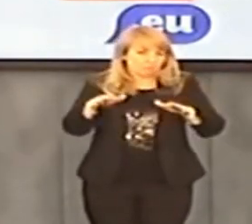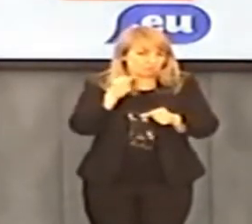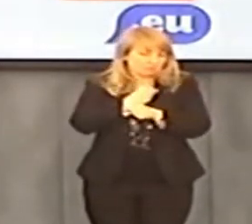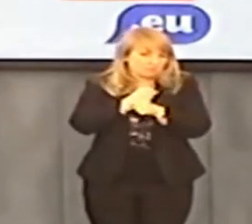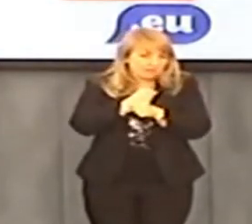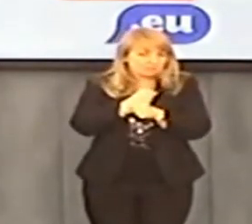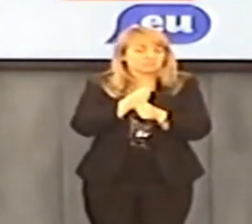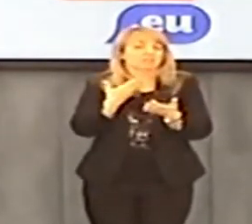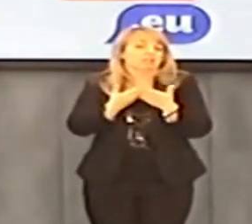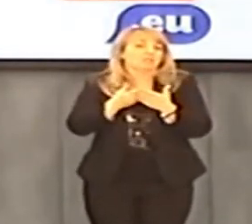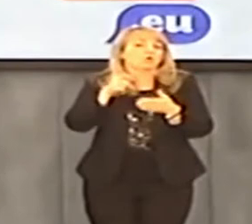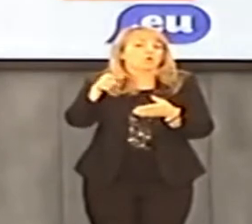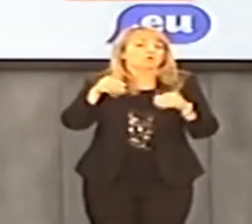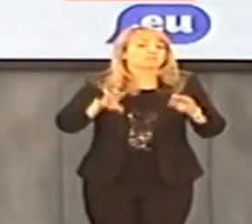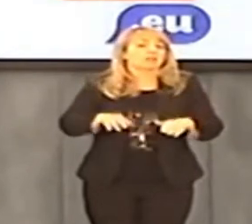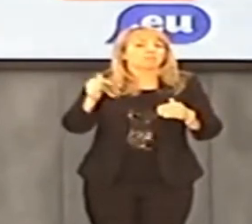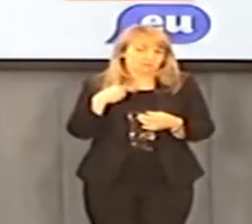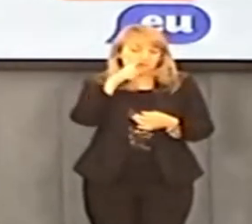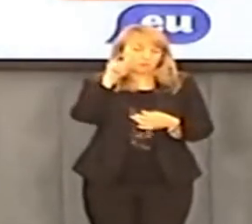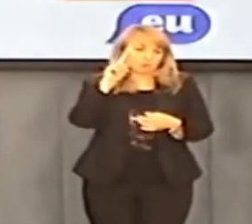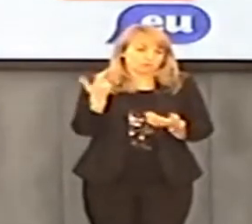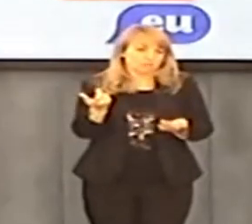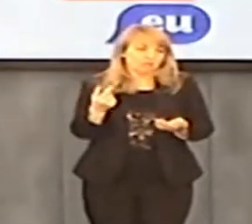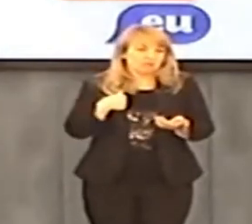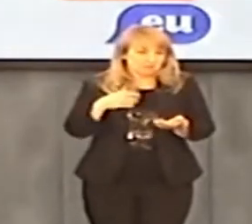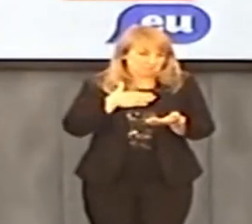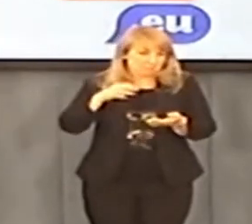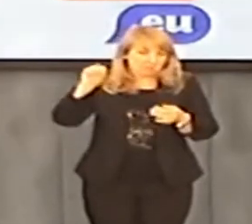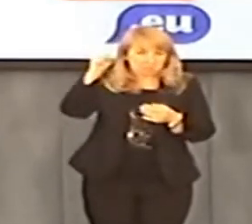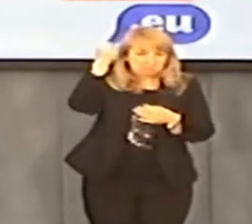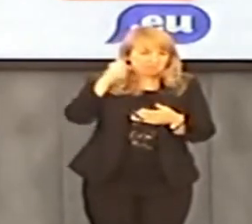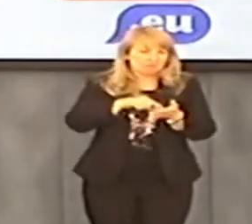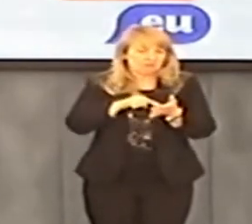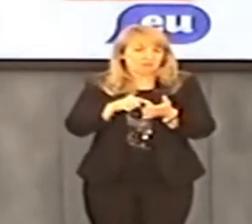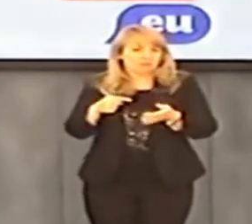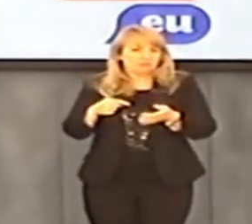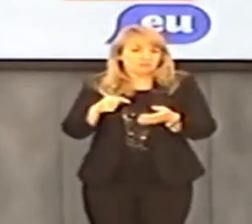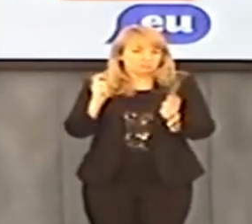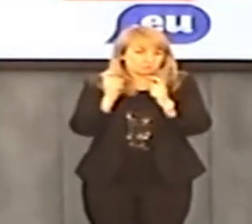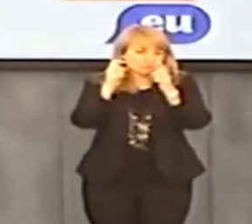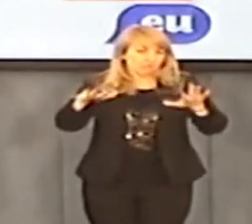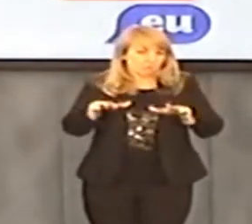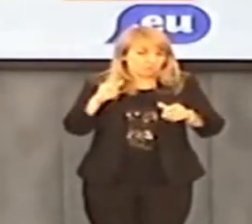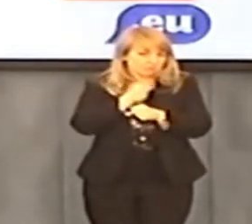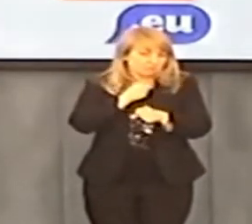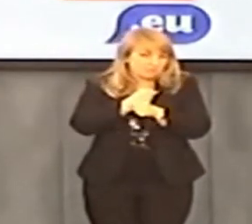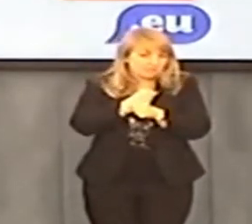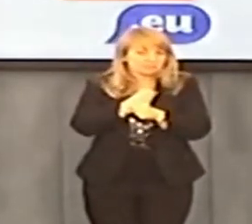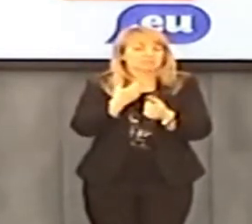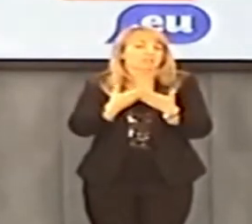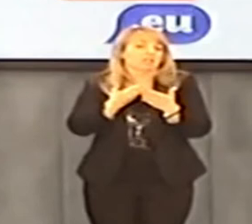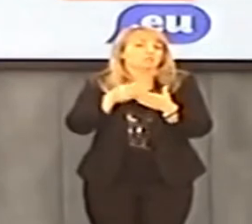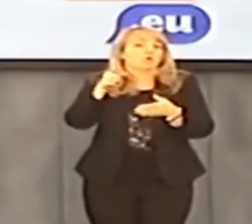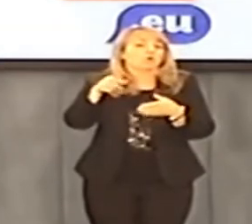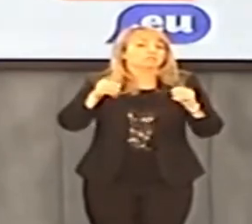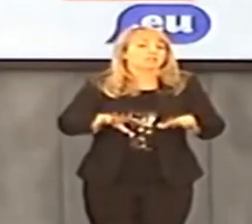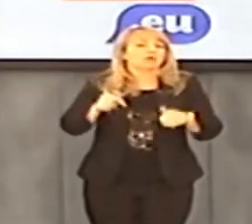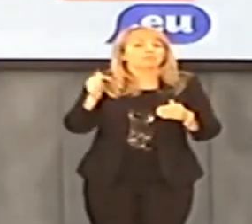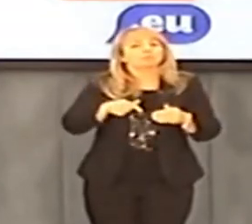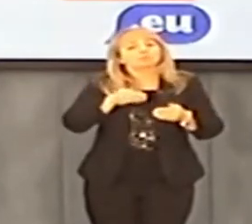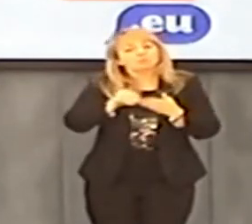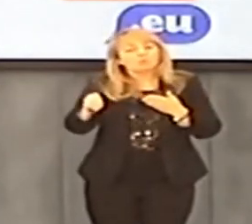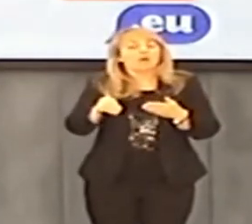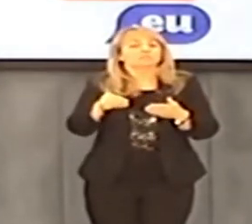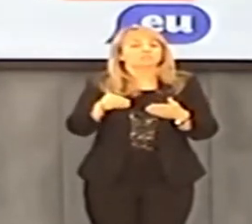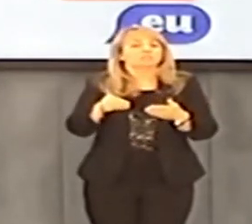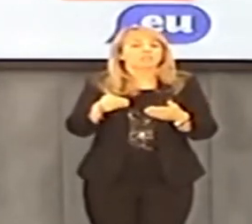Polacy w Wielkiej Brytanii. Znaczy co mamy? Bojkotować miejsca pracy Polaków. No dlaczego Tesco ma zapłacić cenę